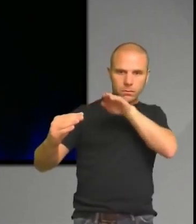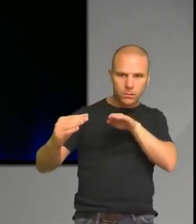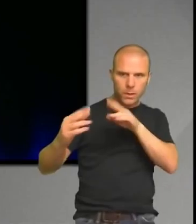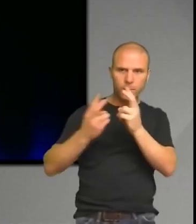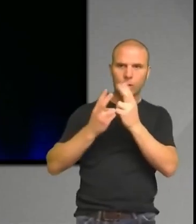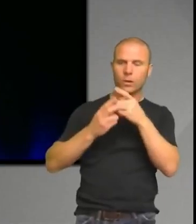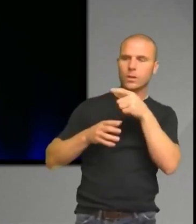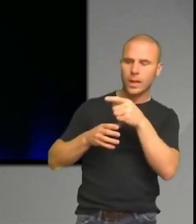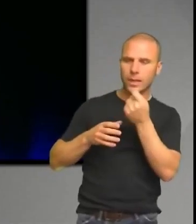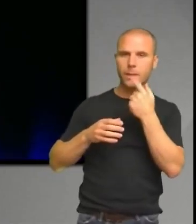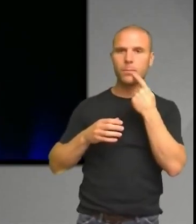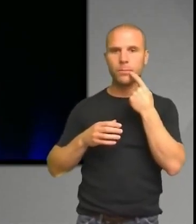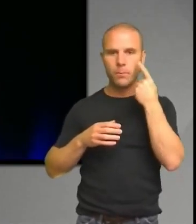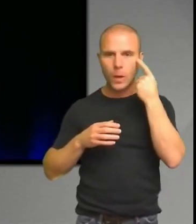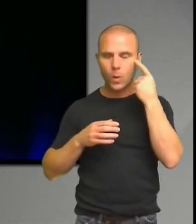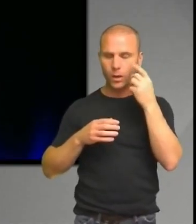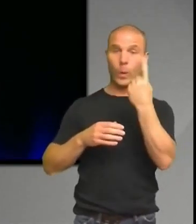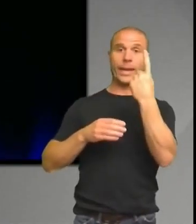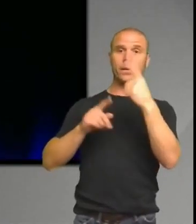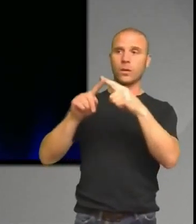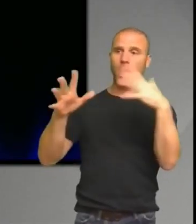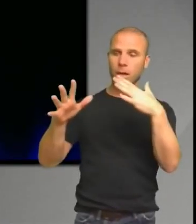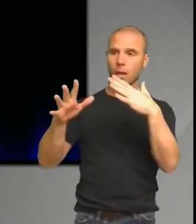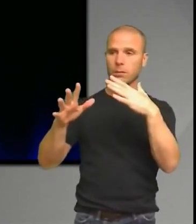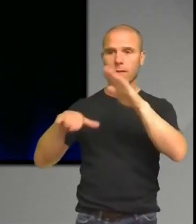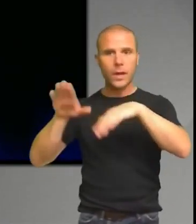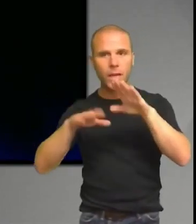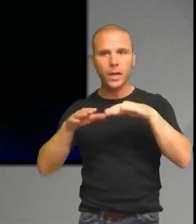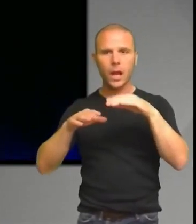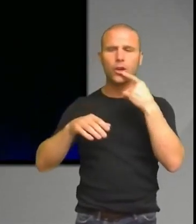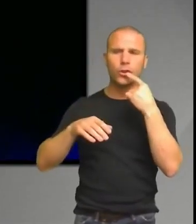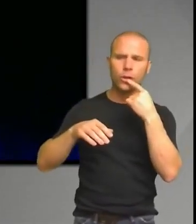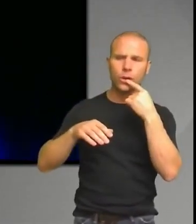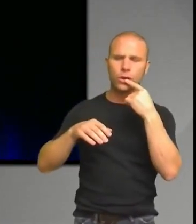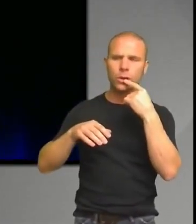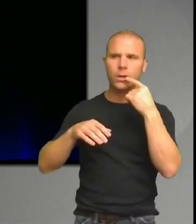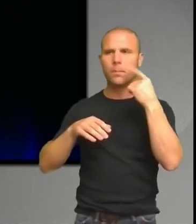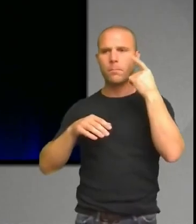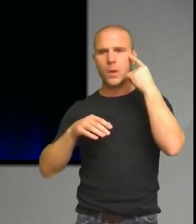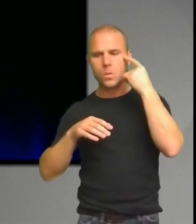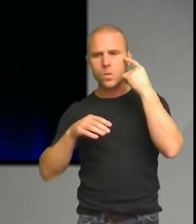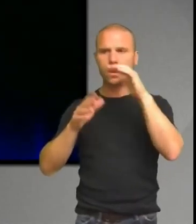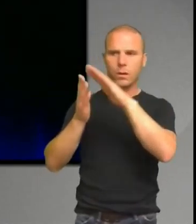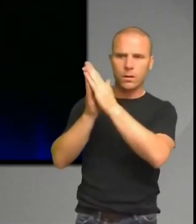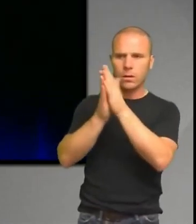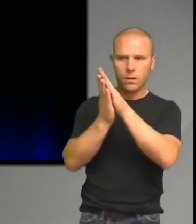till lite rödare till lite blåare periodiskt. Och de drog slutsatt att det måste vara en planet som ligger i områdsbana